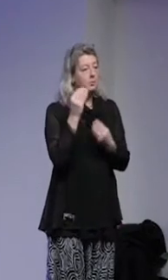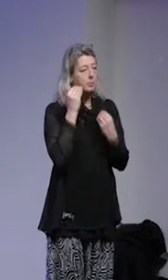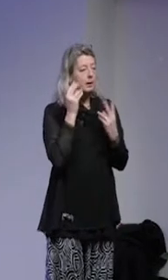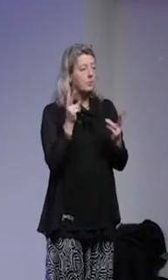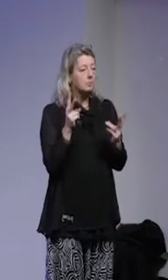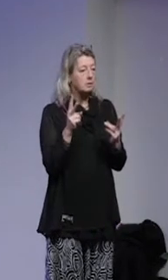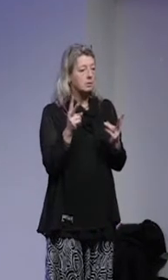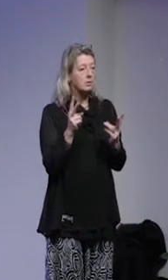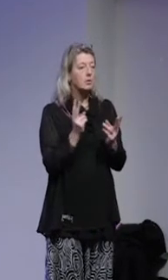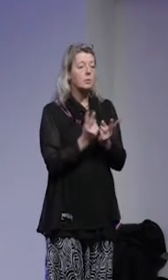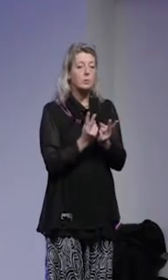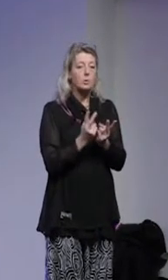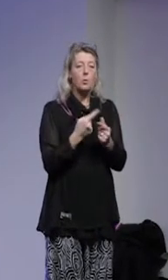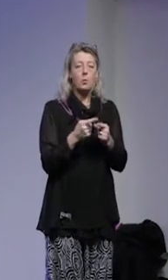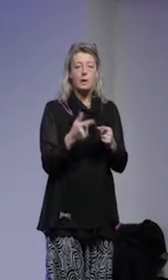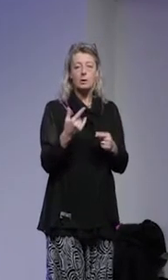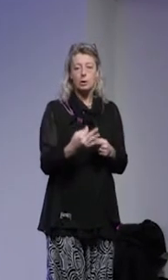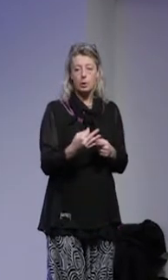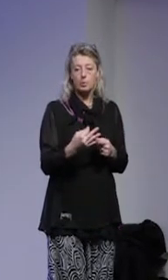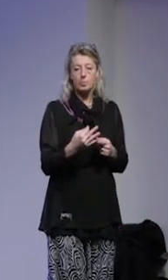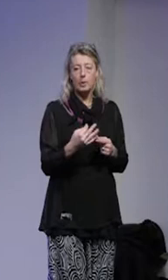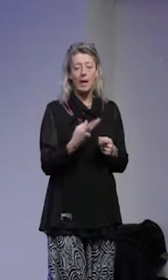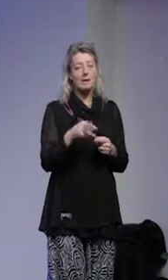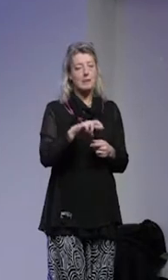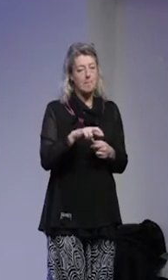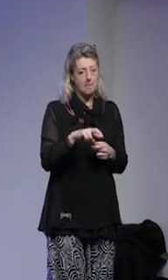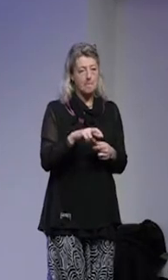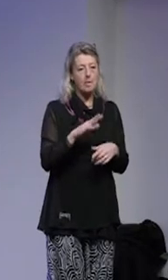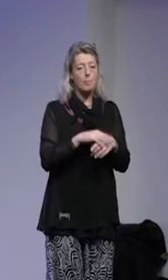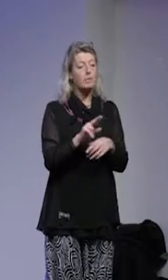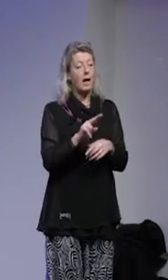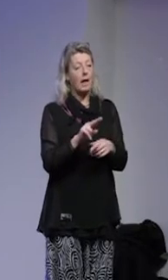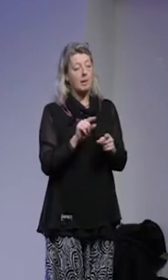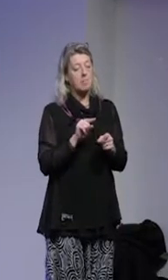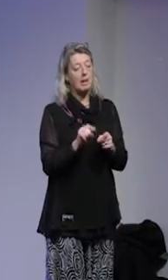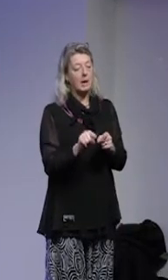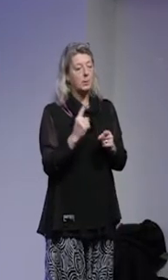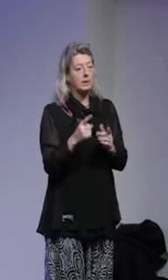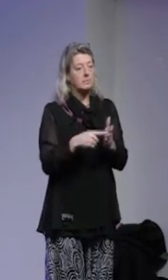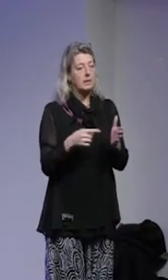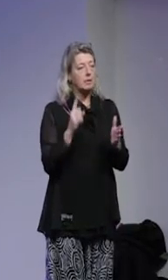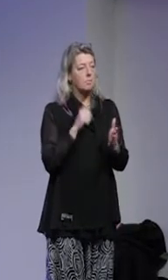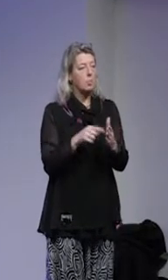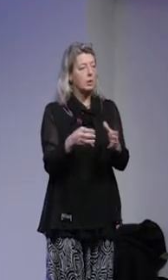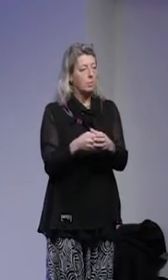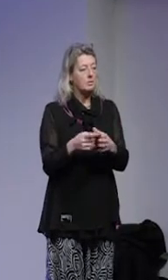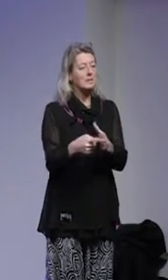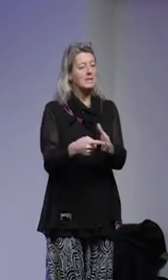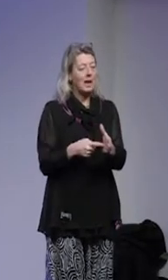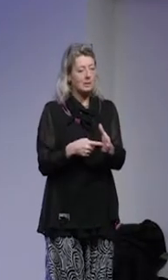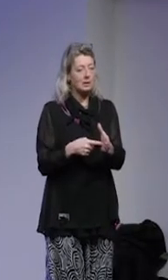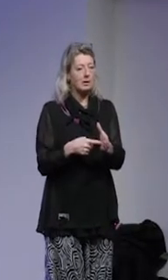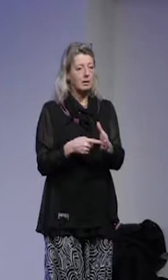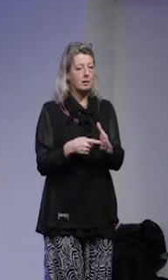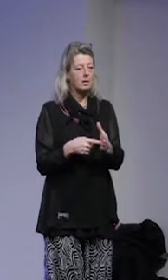nyanlända. Detta är alltså olika typer av exempel på när man pekar ut en specifik målgrupp som särskilt